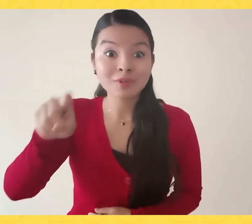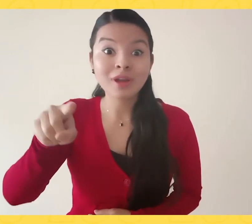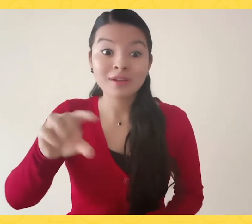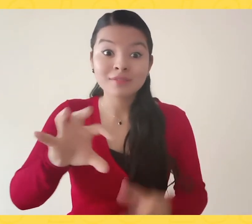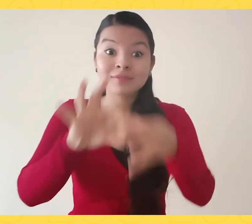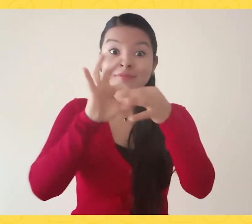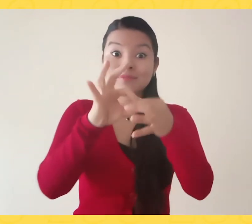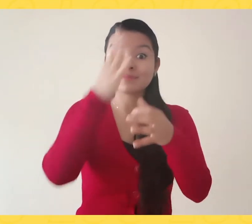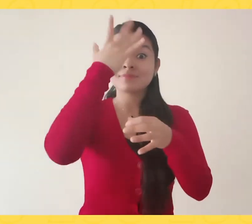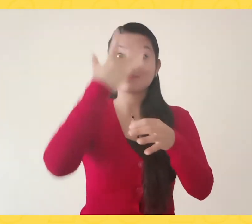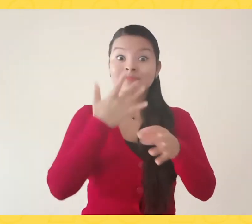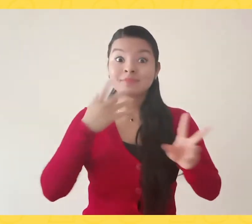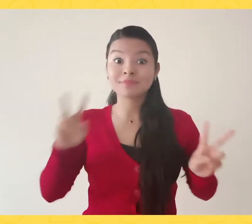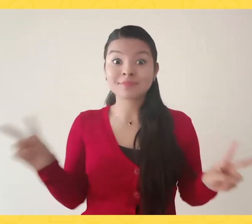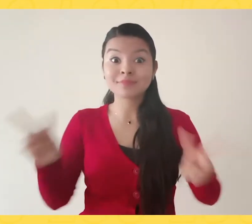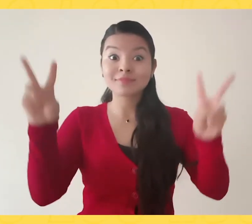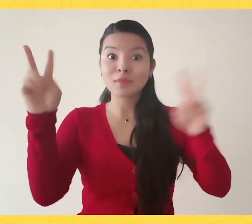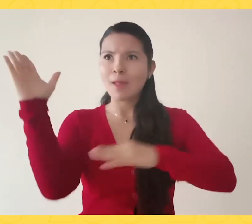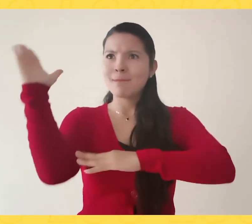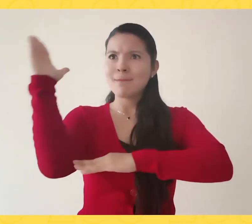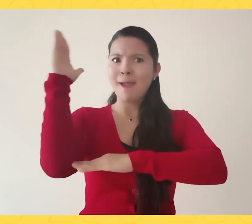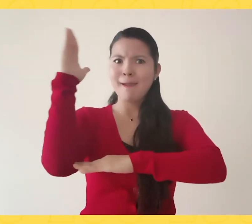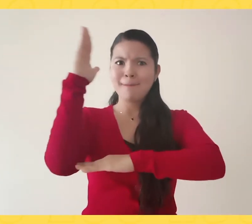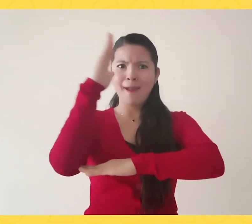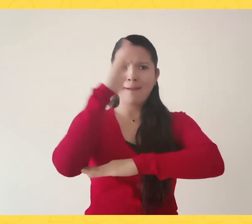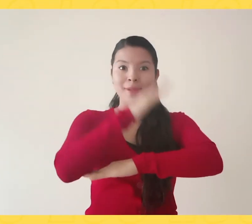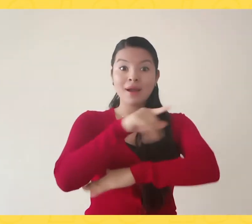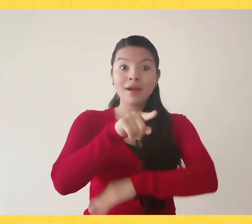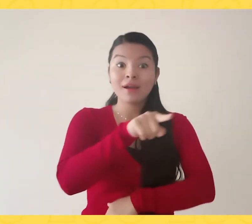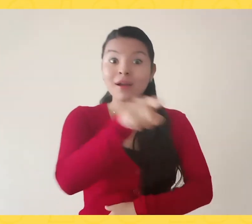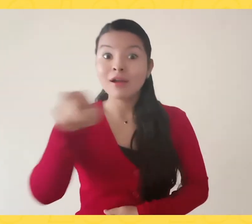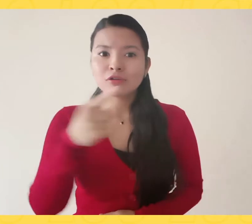el Facebook de FENASCOL, tendremos una transmisión durante todo el día.